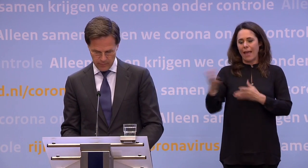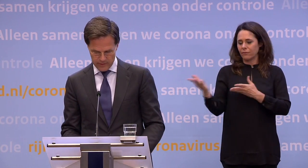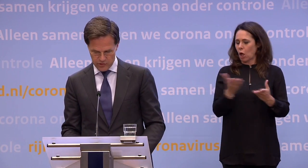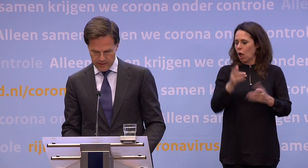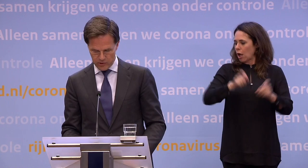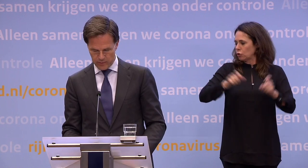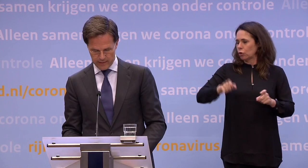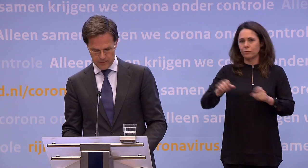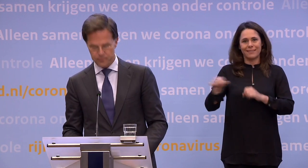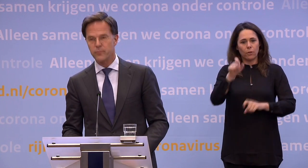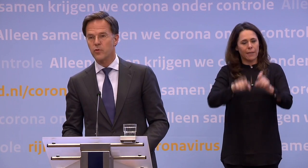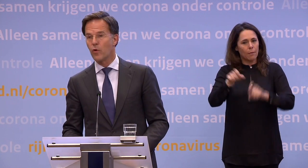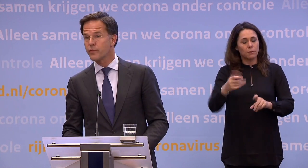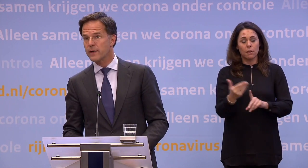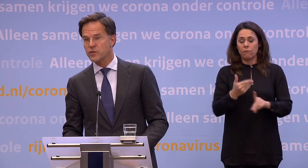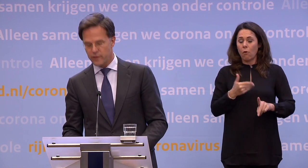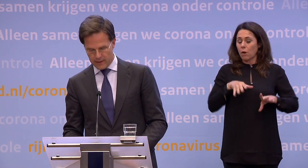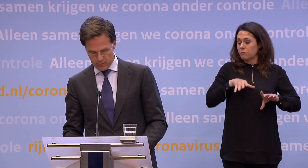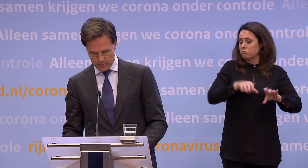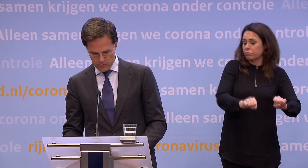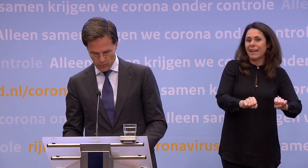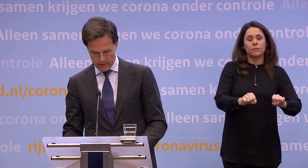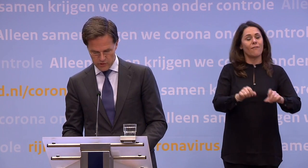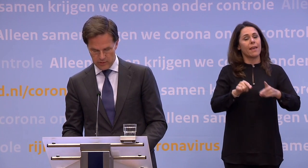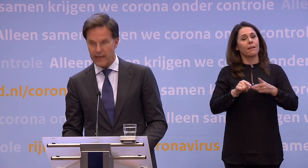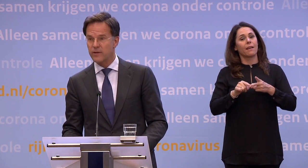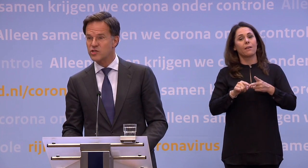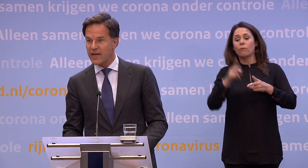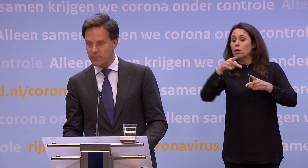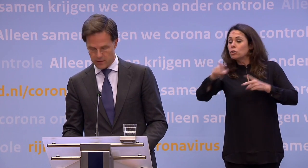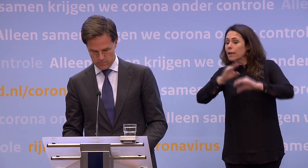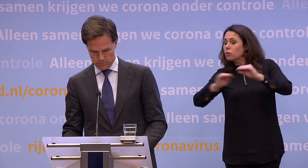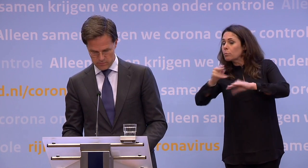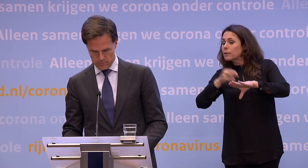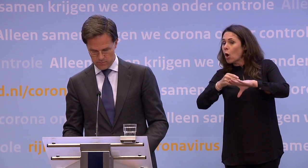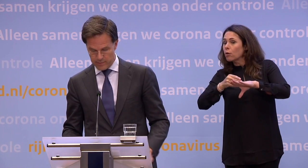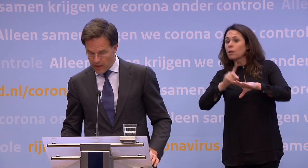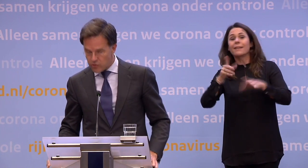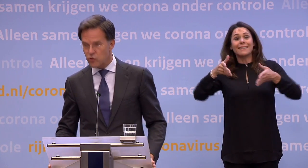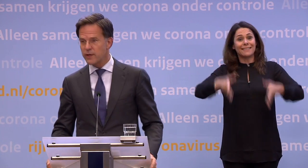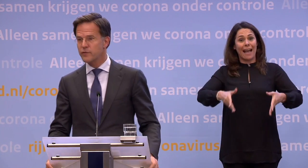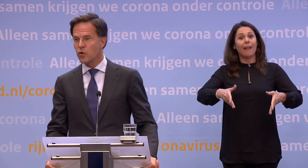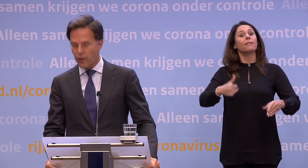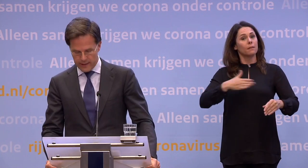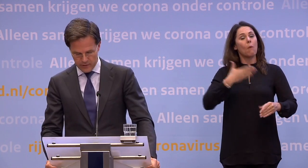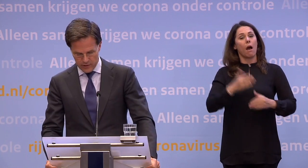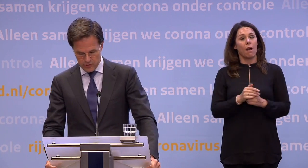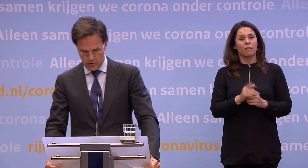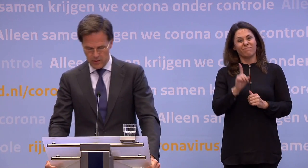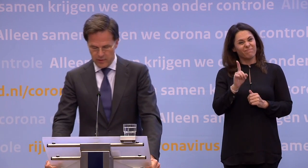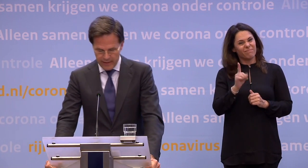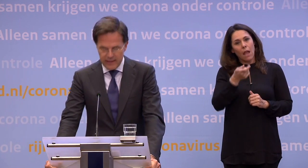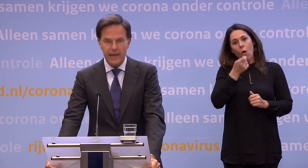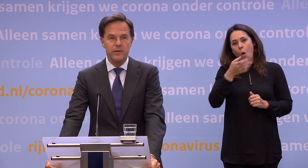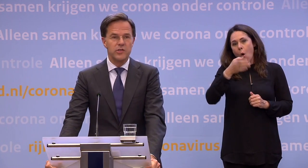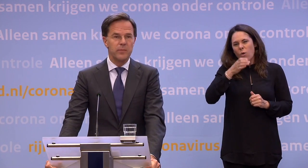zitplaats, checkgesprek of reservering meer nodig is. ...en dat staan mag. Met uitzondering van de horecaterrassen